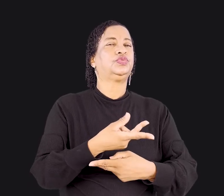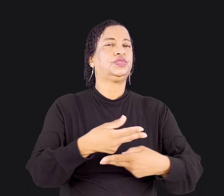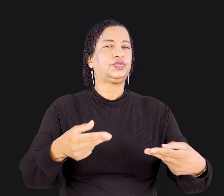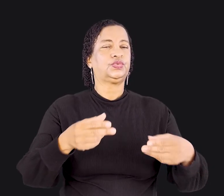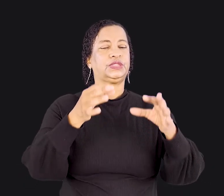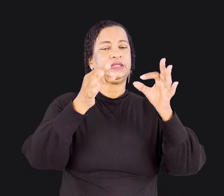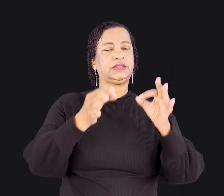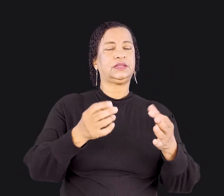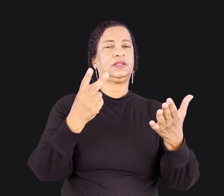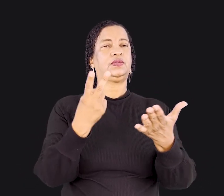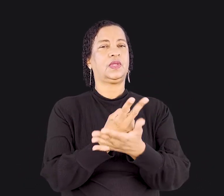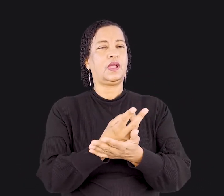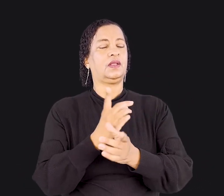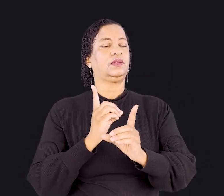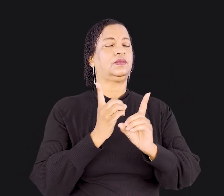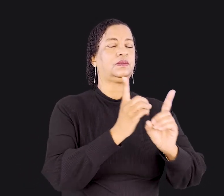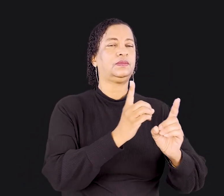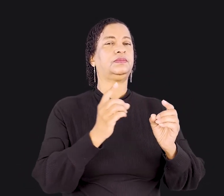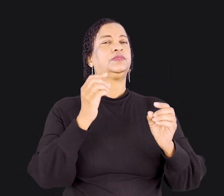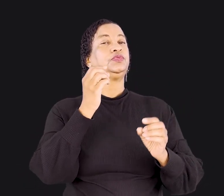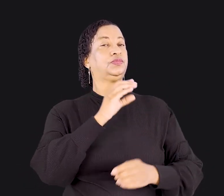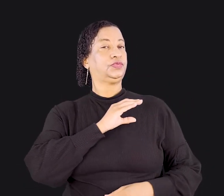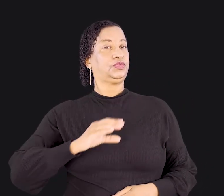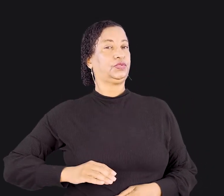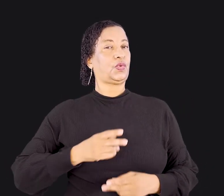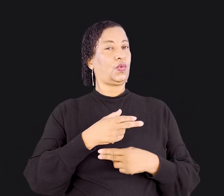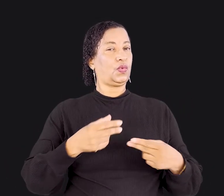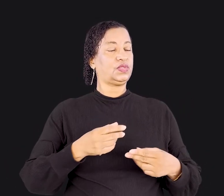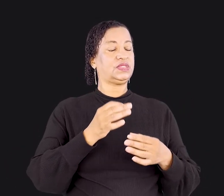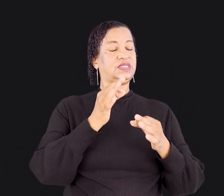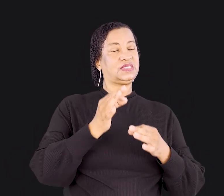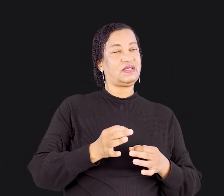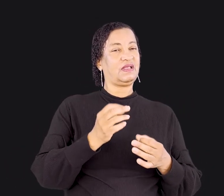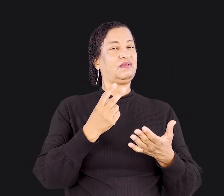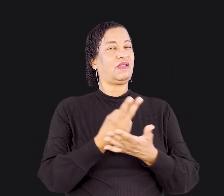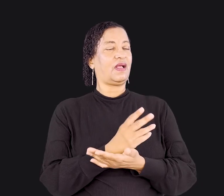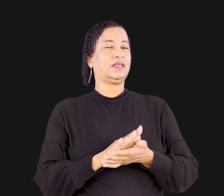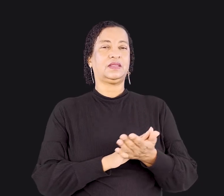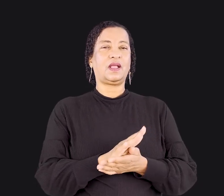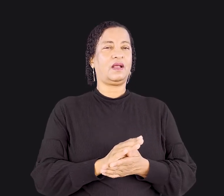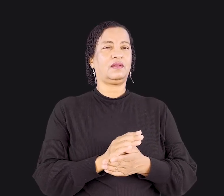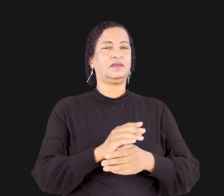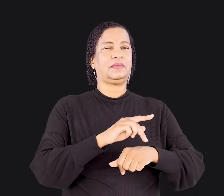para o discípulo de Cristo, questões que não eram certas nem erradas, nem branco nem preto,